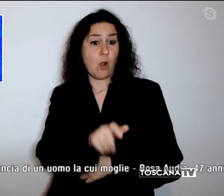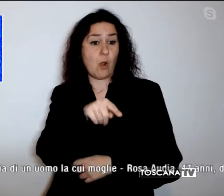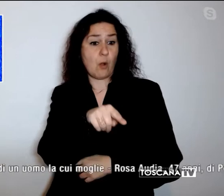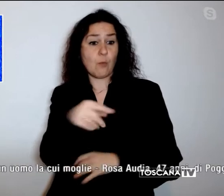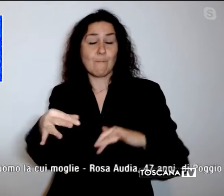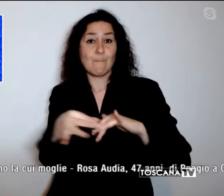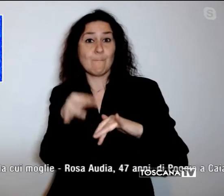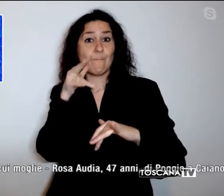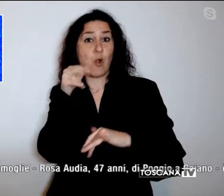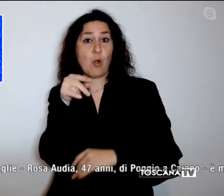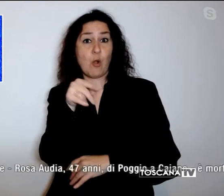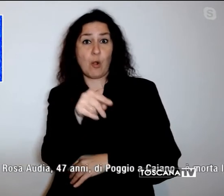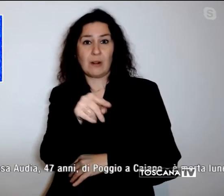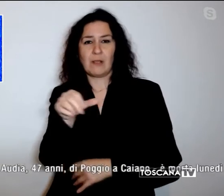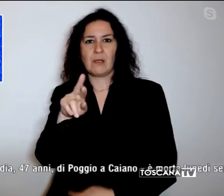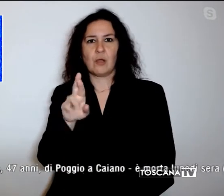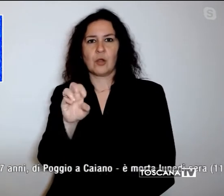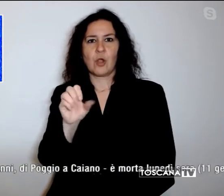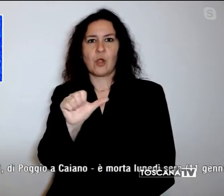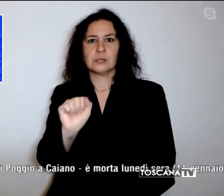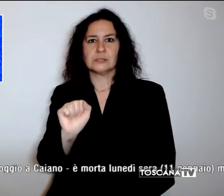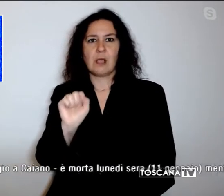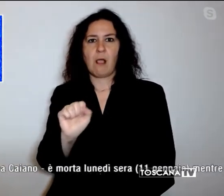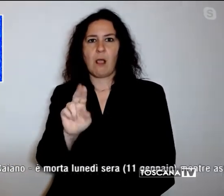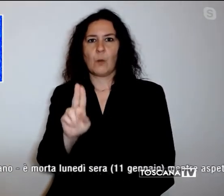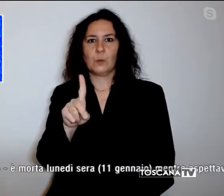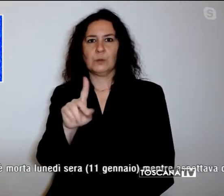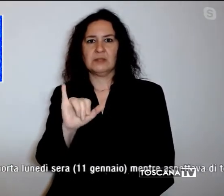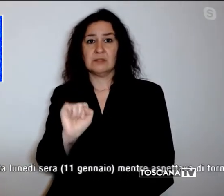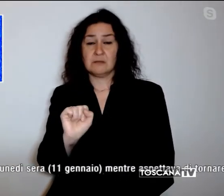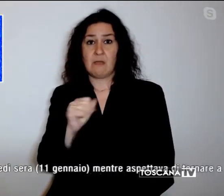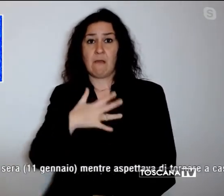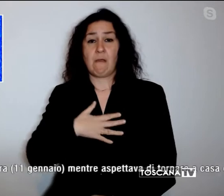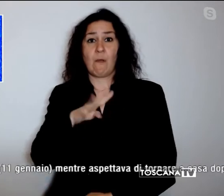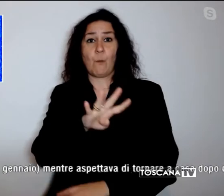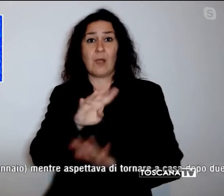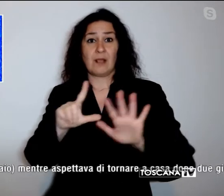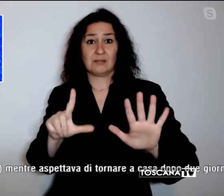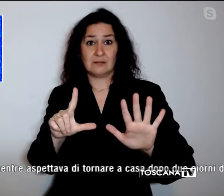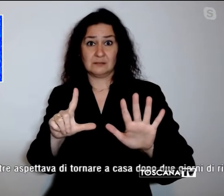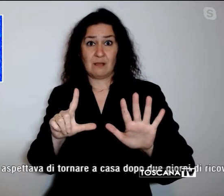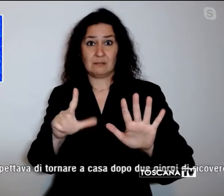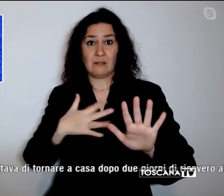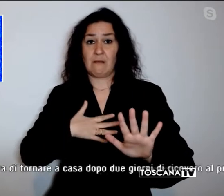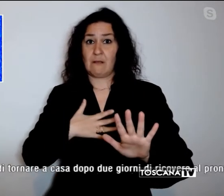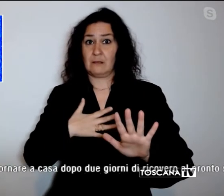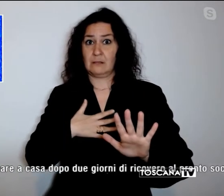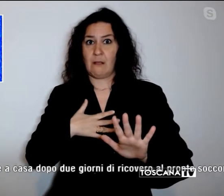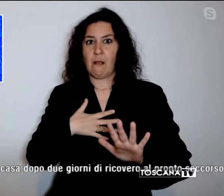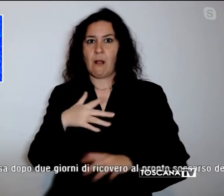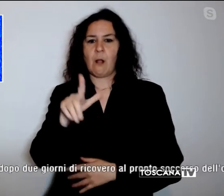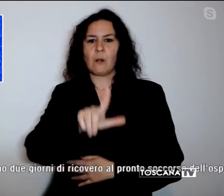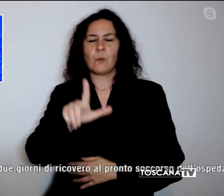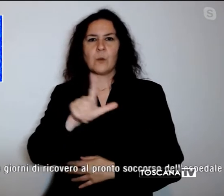Audia, 47 anni, di Poggio Accaiano, è morta lunedì sera, 11 gennaio, mentre